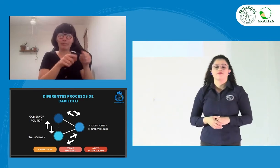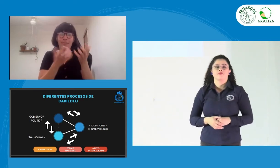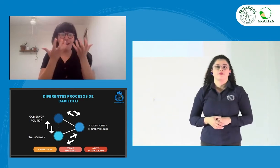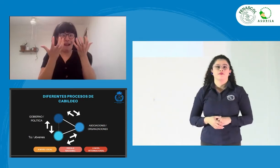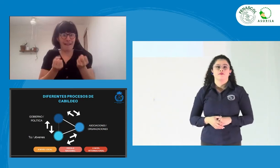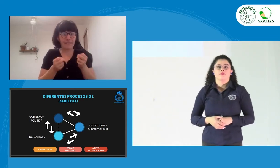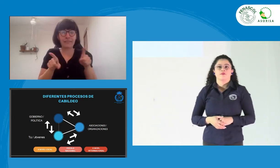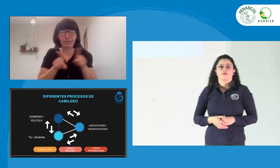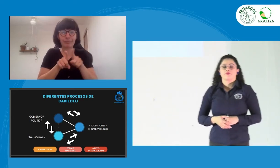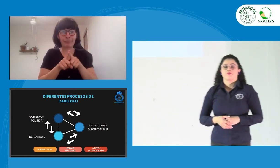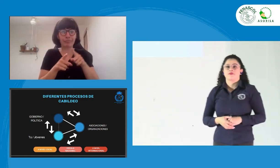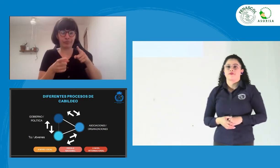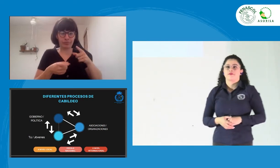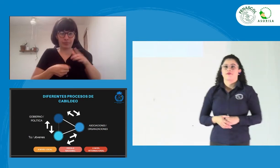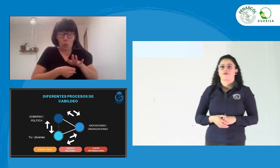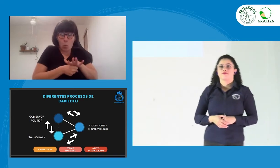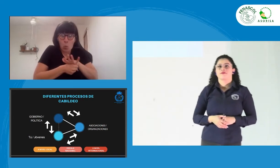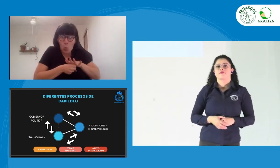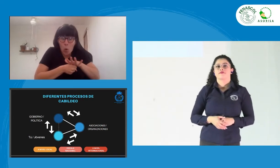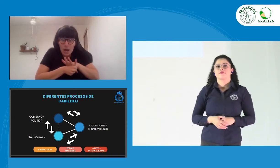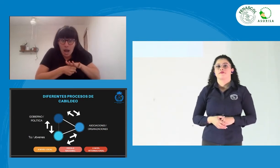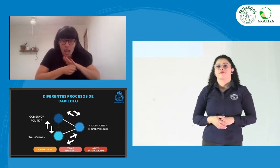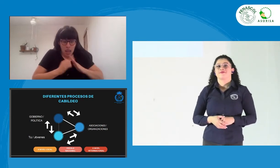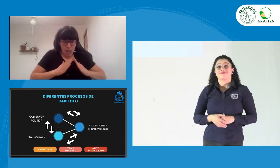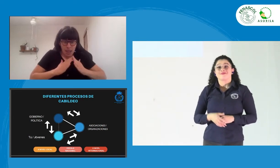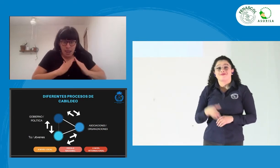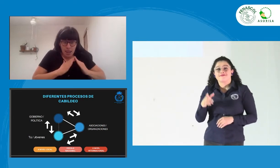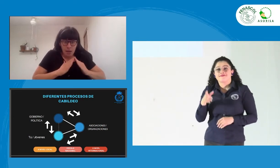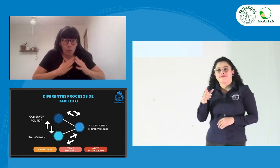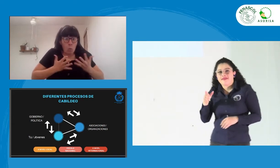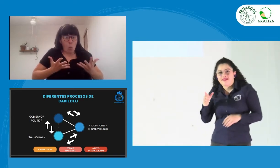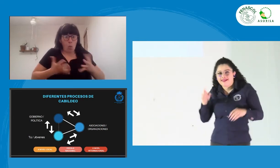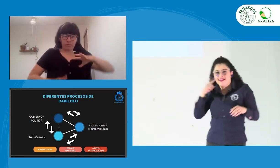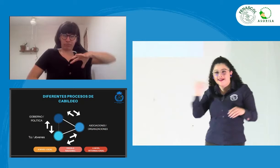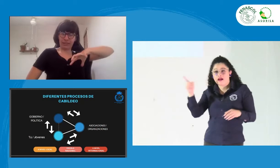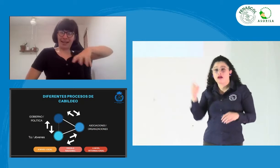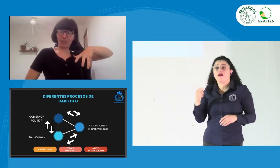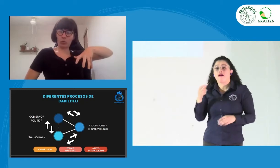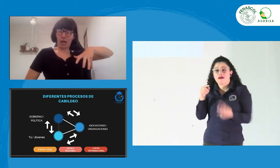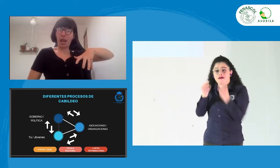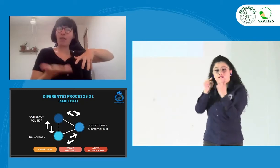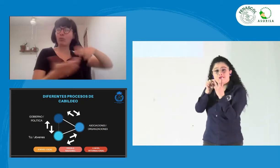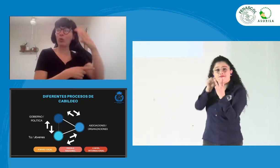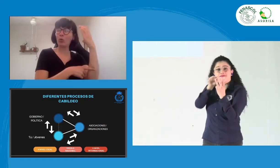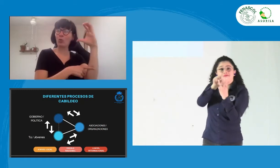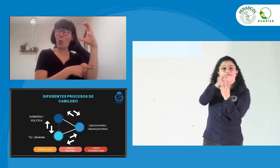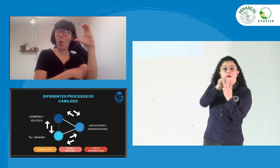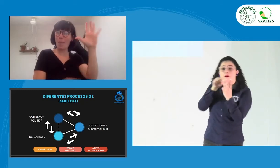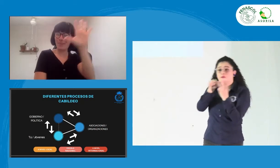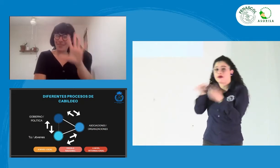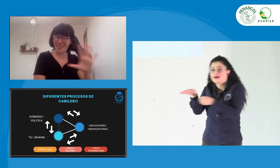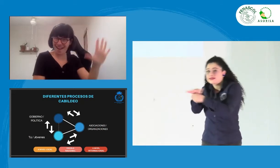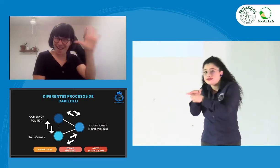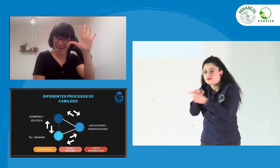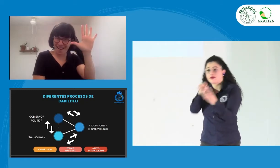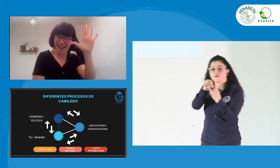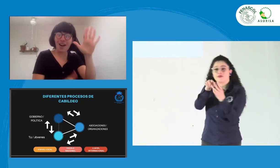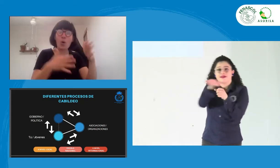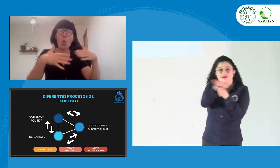Siguiente. Muy bien. y esto que sale acá, pues es sumamente importante y cierto. Porque esto viene